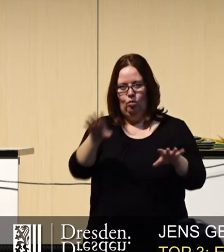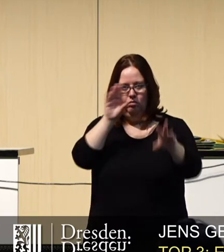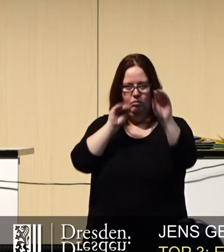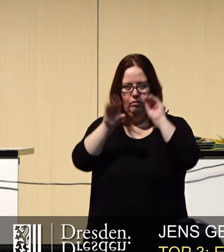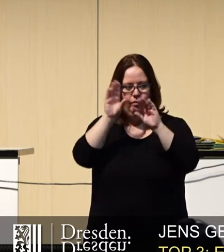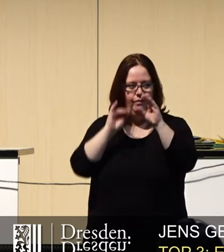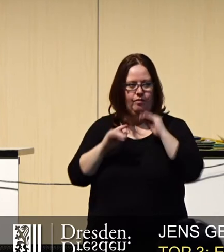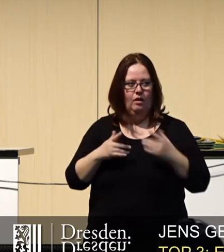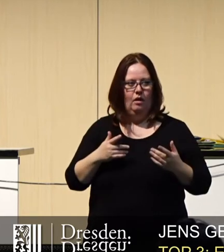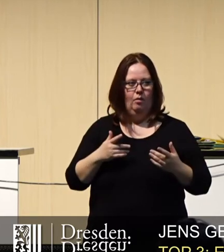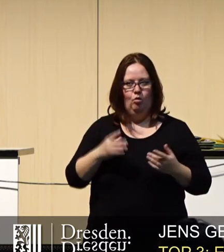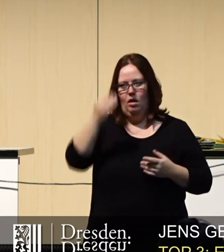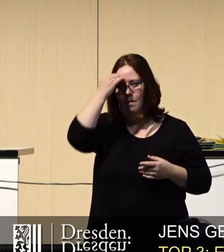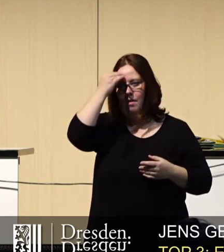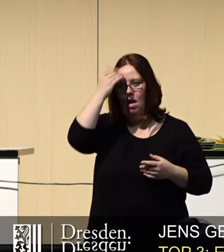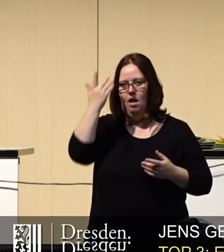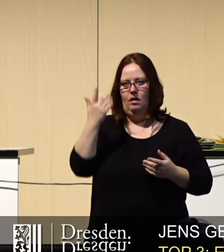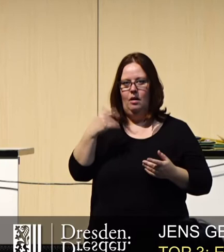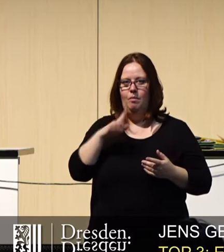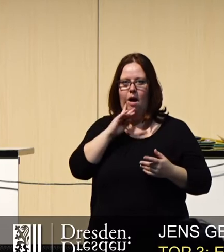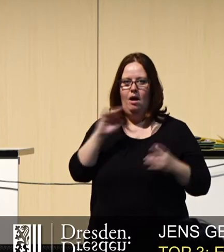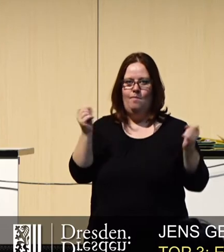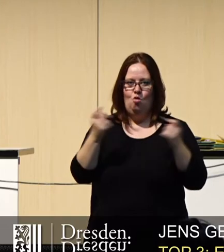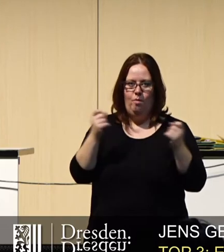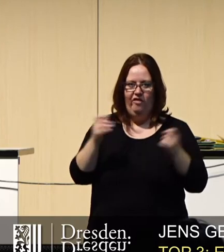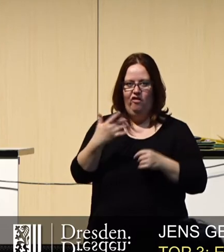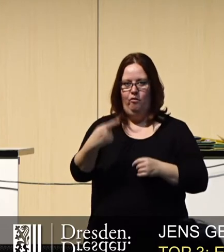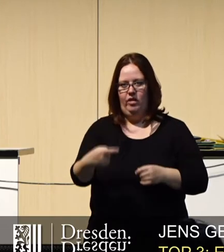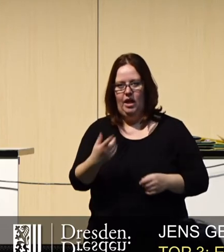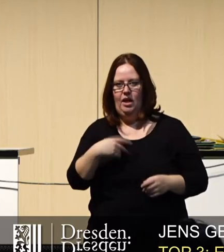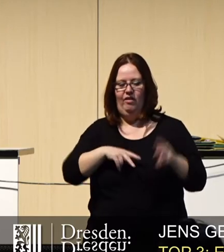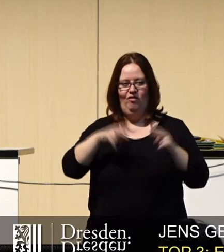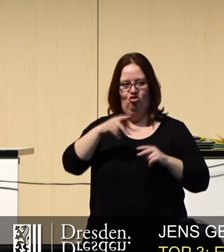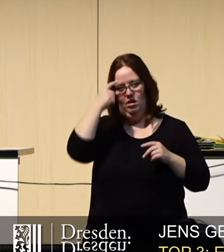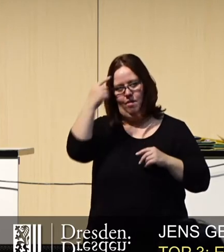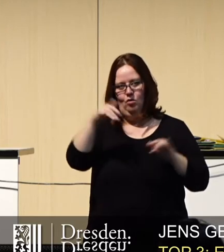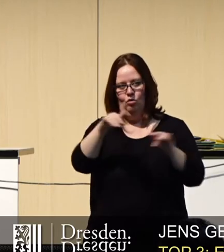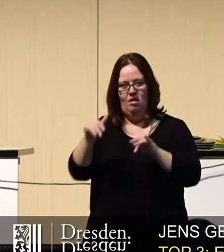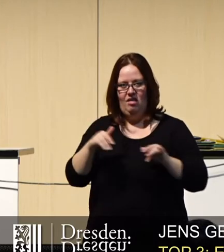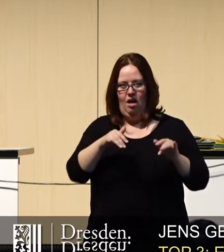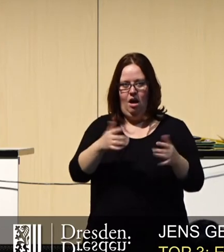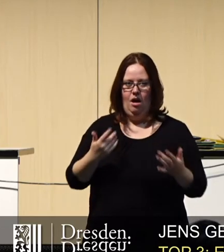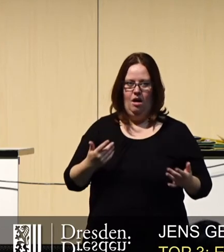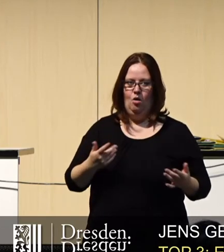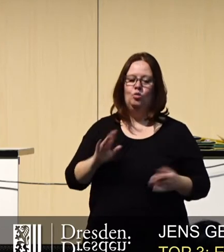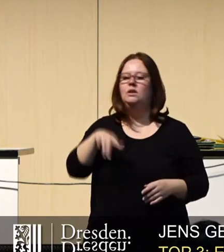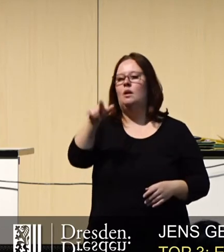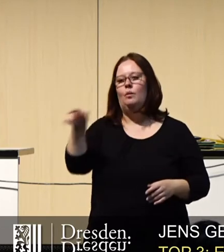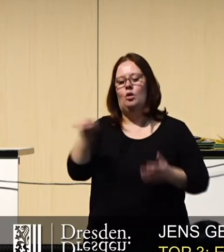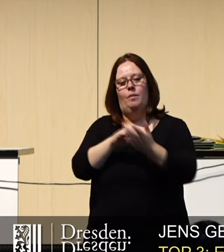merkt, dass es bei Mobilfunk, bei 5G verschiedenste Meinungen gibt. Und diese